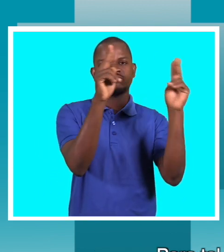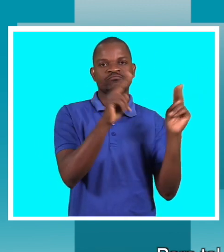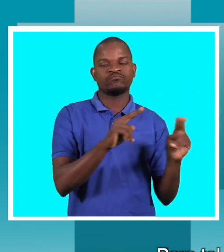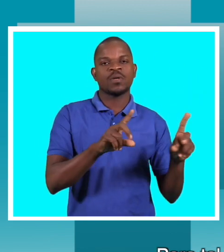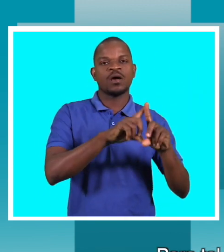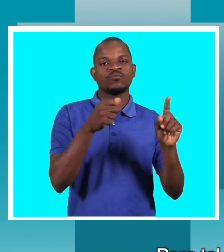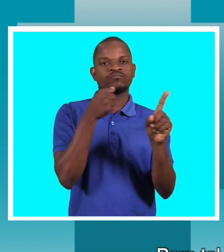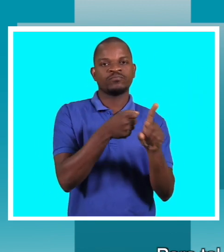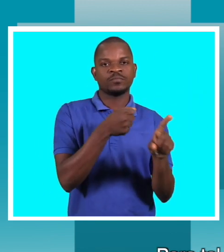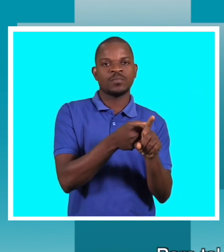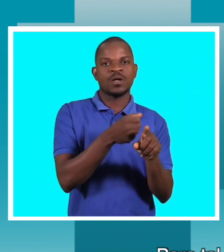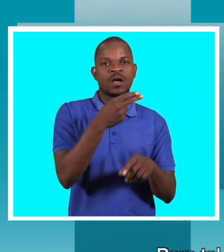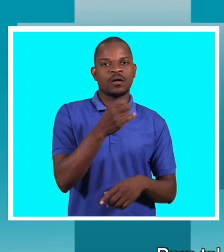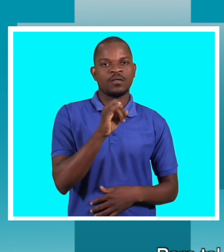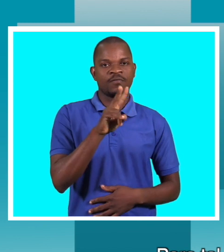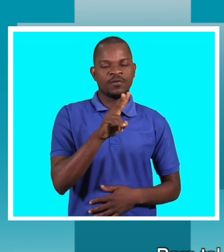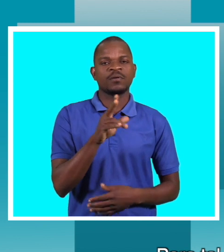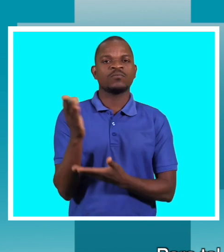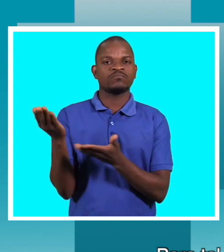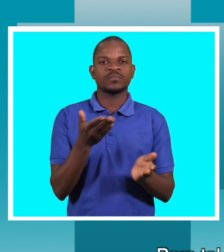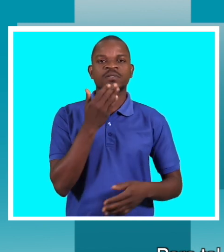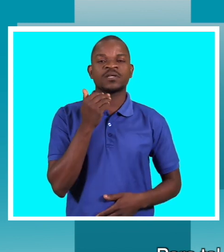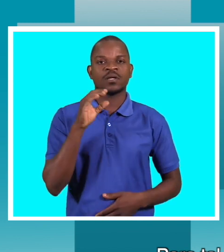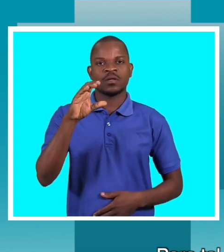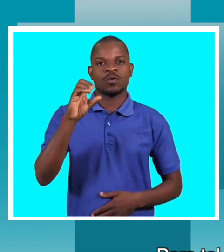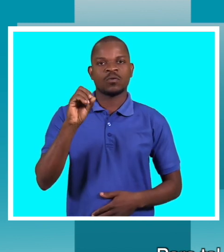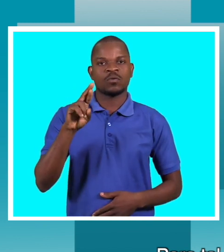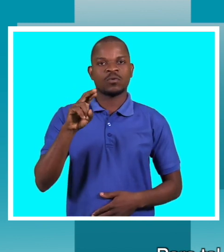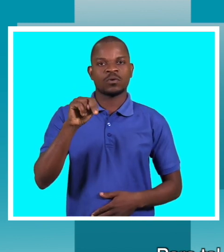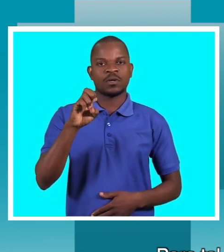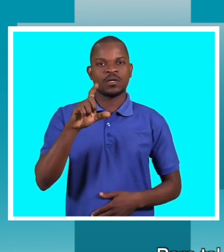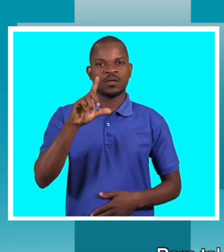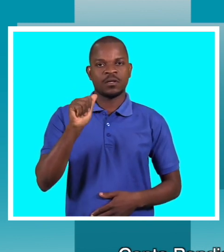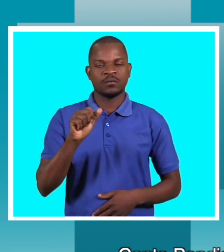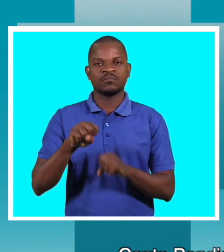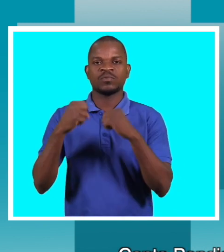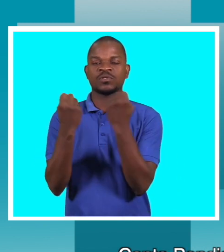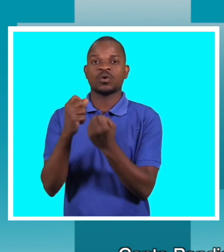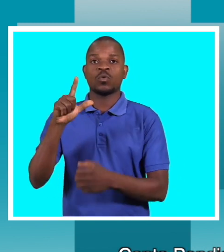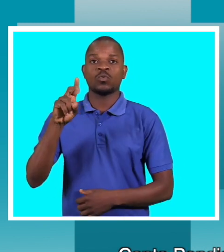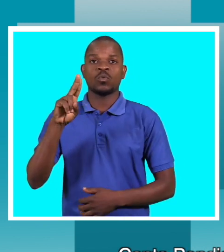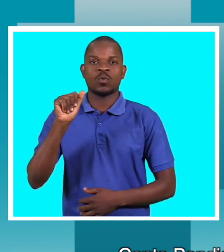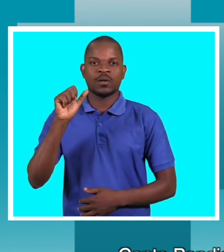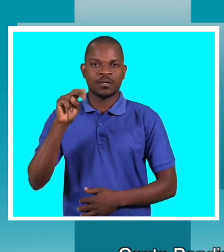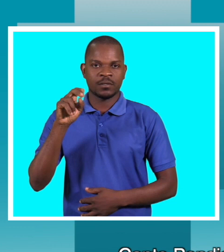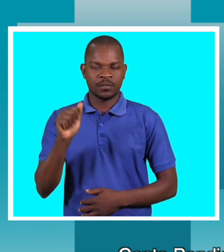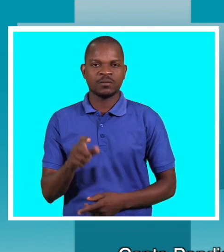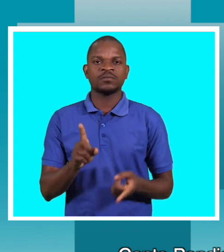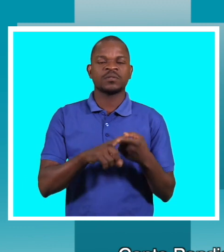Hoje como convidado Cornélia Bambu, da Luana Semeia Sorriso, também o Cantolo Ponja, do